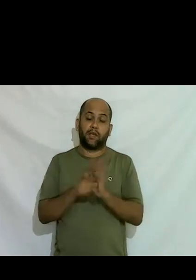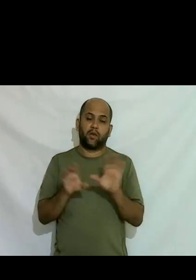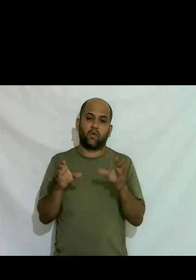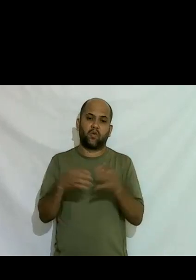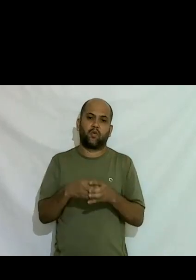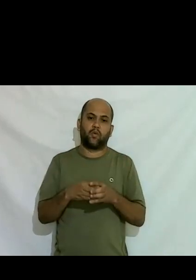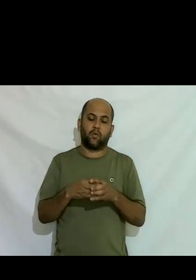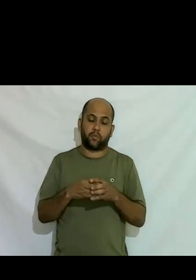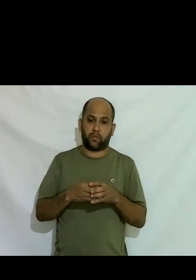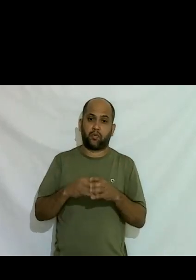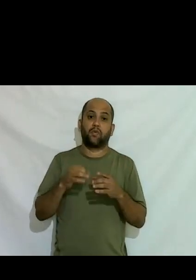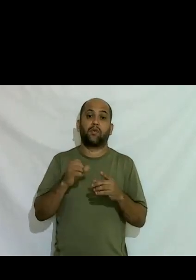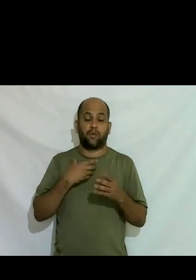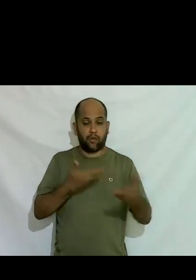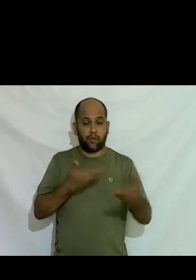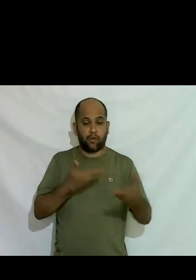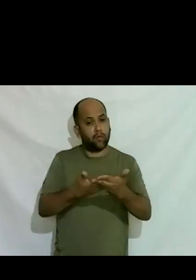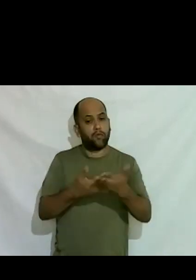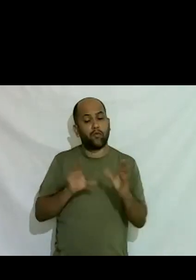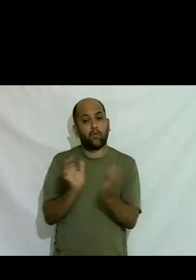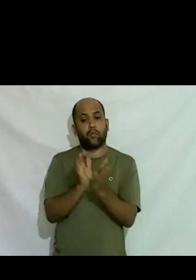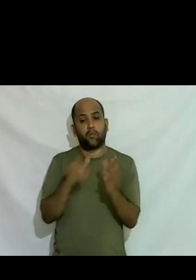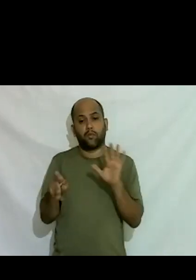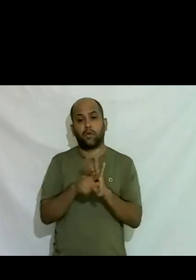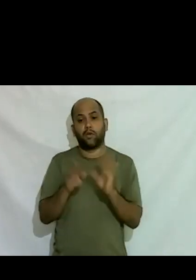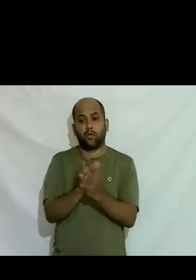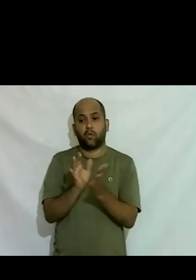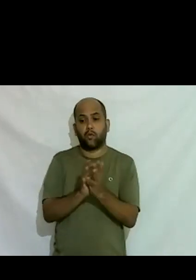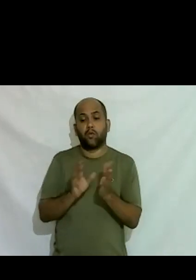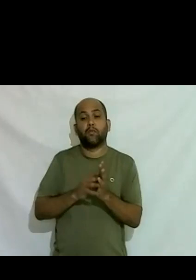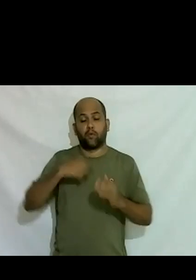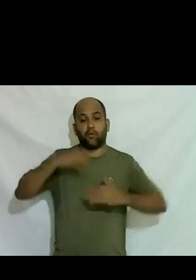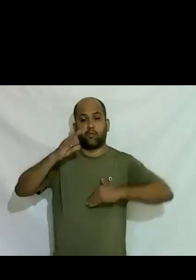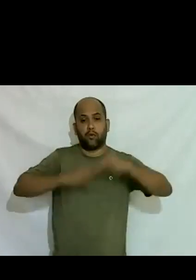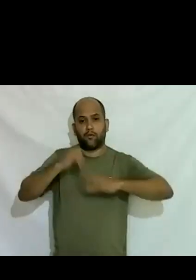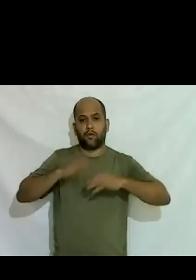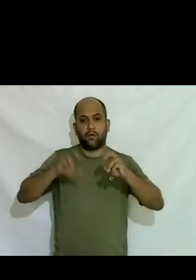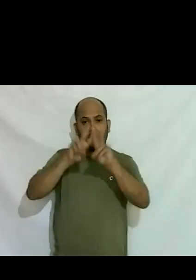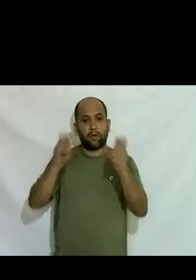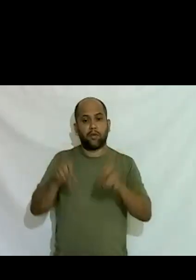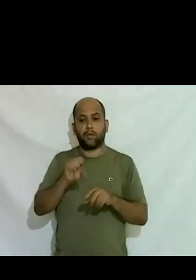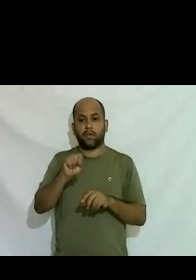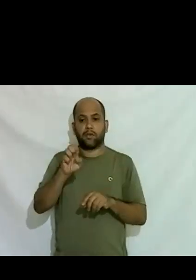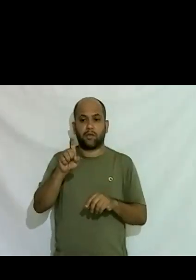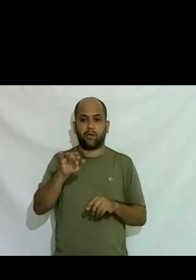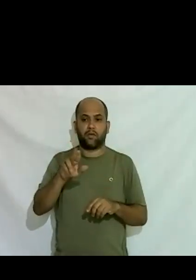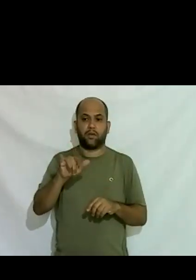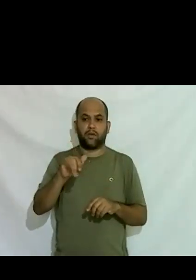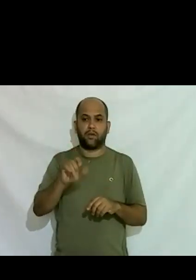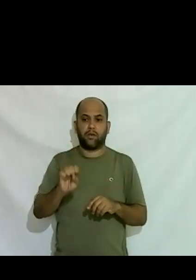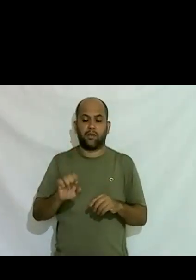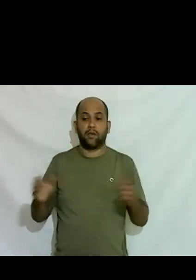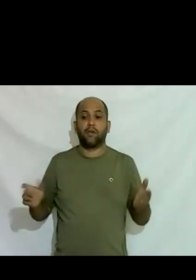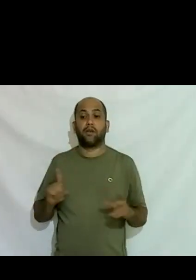mencionei né convidado me tornei uma grande especialista no assunto mas naquele momento eu